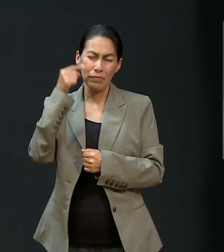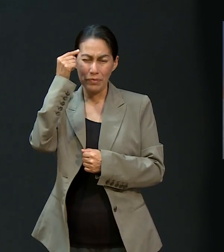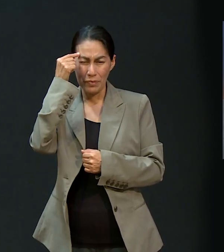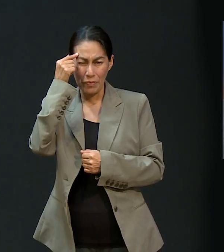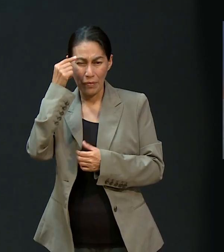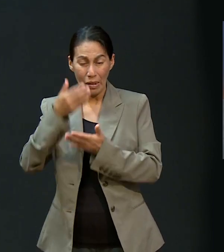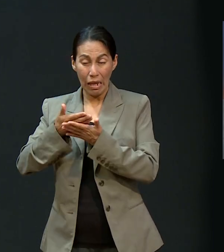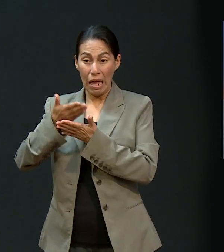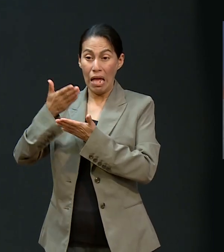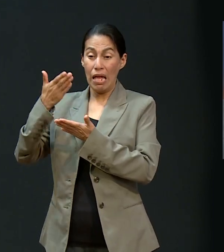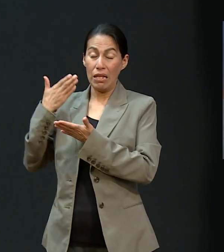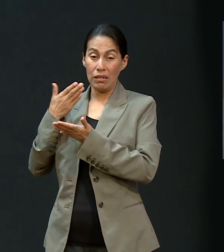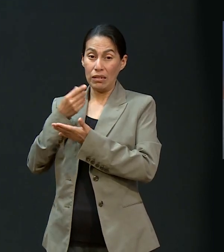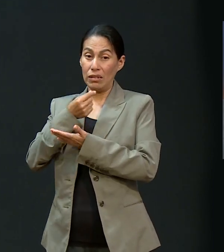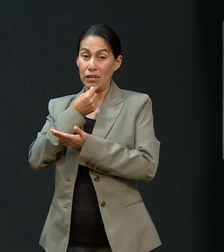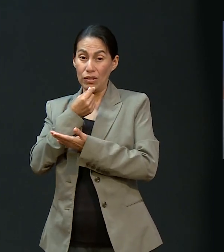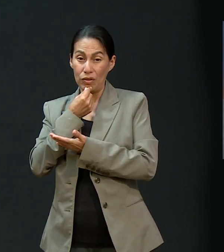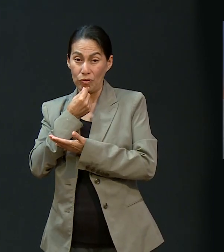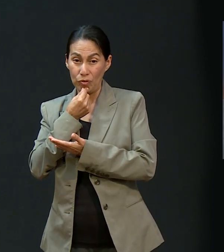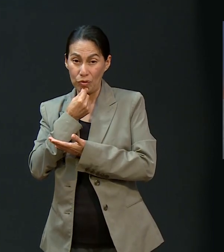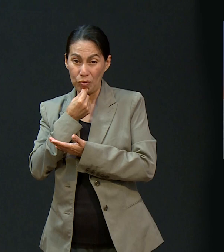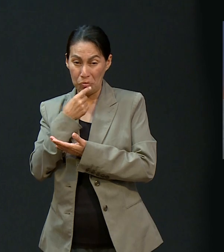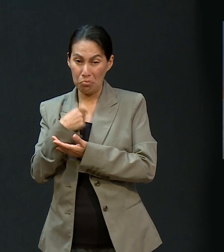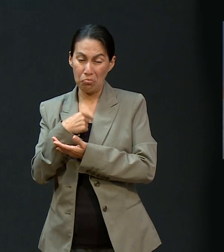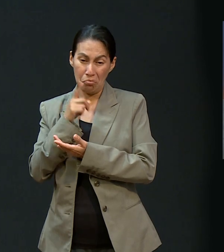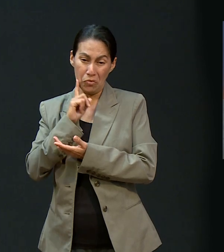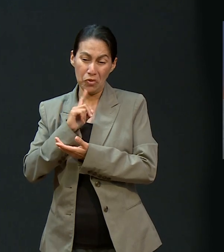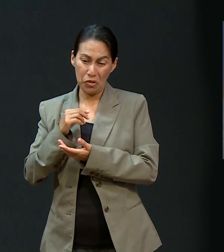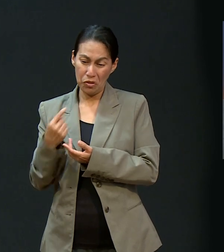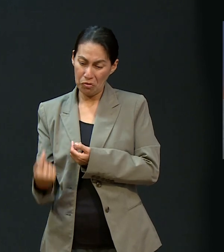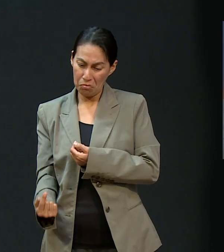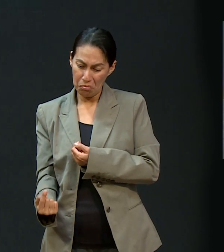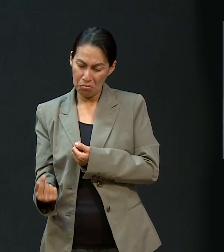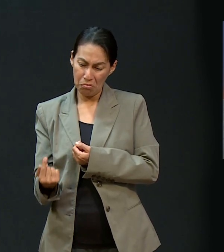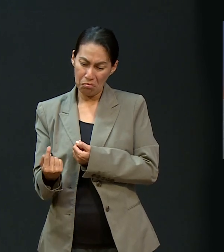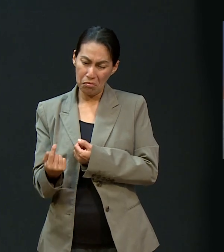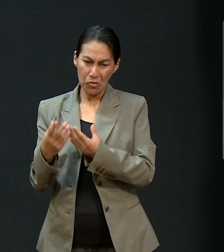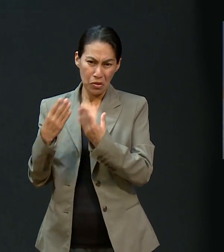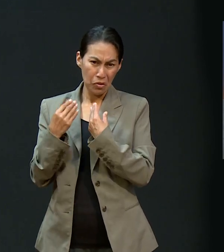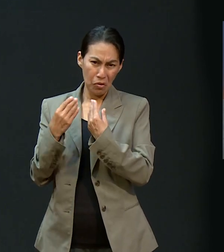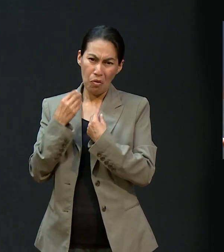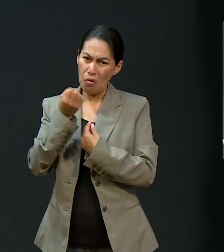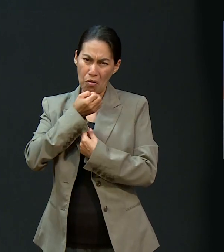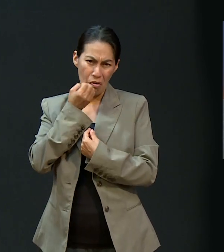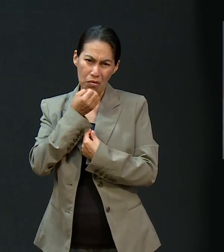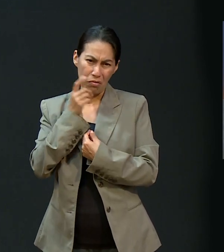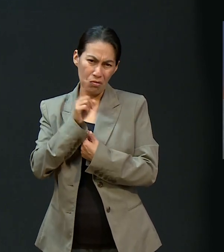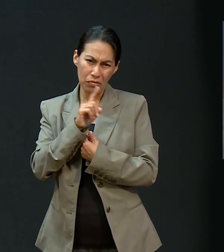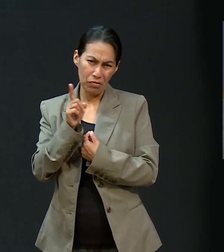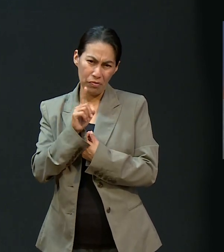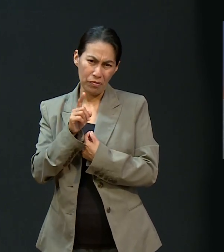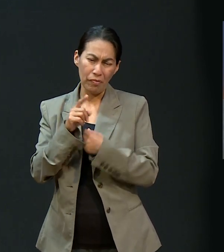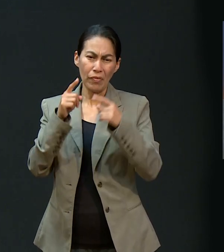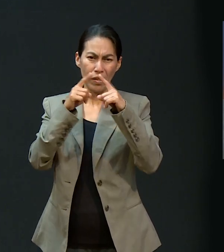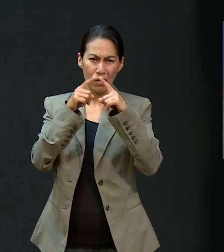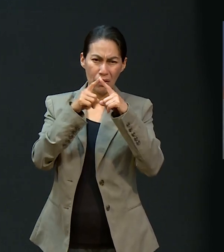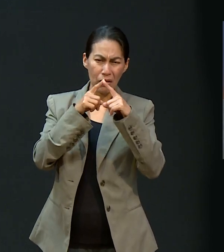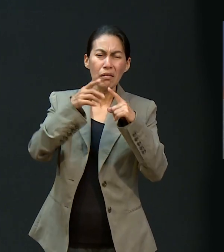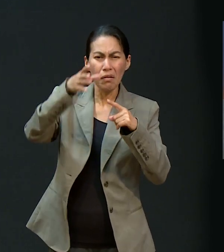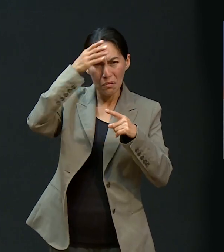tal vez yo no, en mi infancia no tuve la, no me inculcaron la oración porque mis padres pues no, no eran. Pero